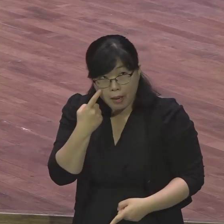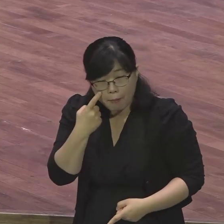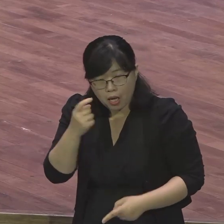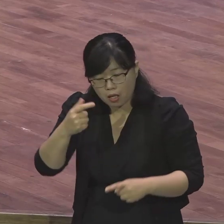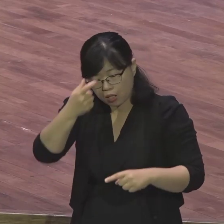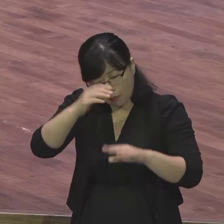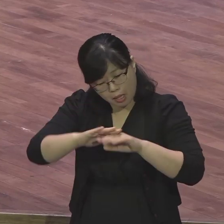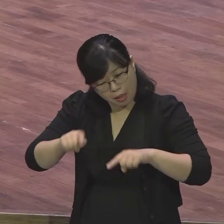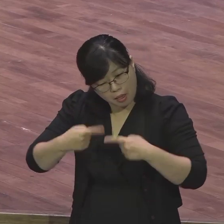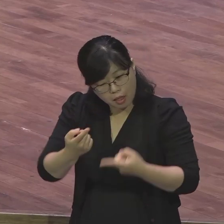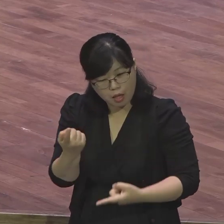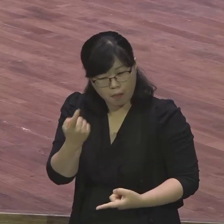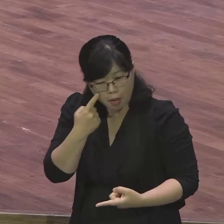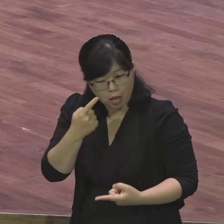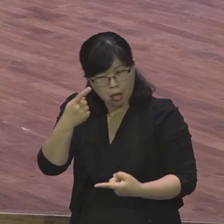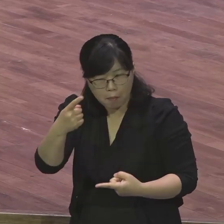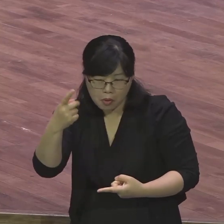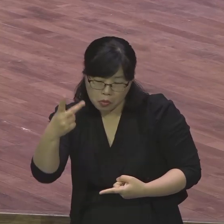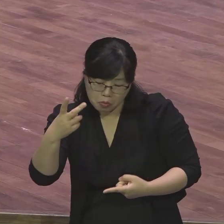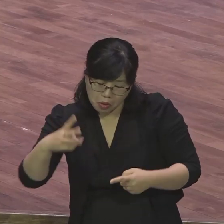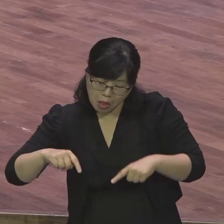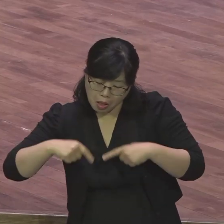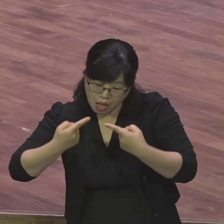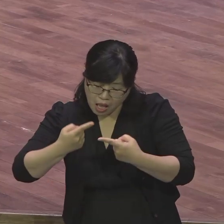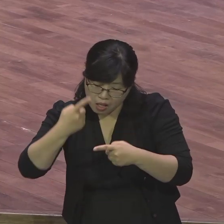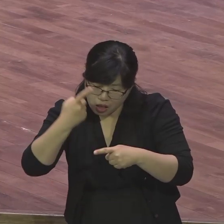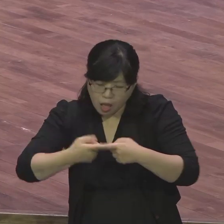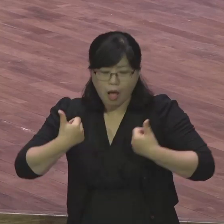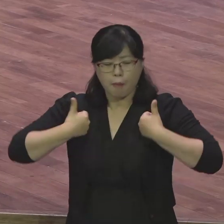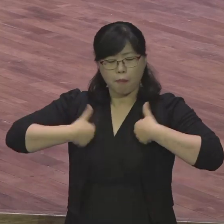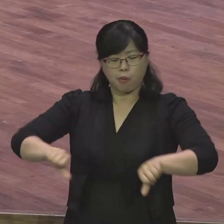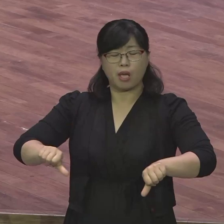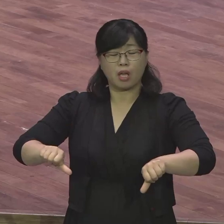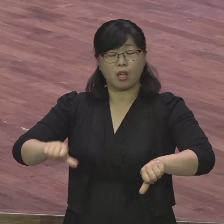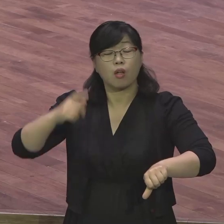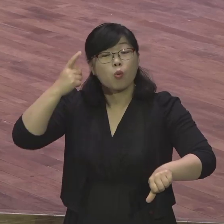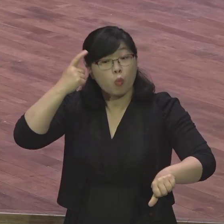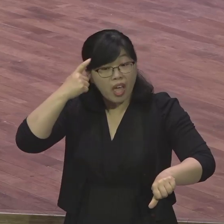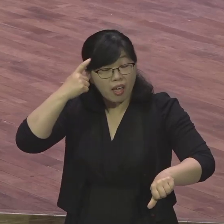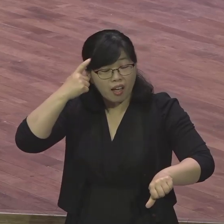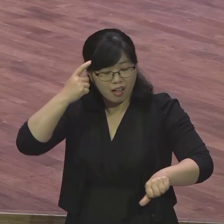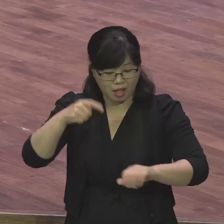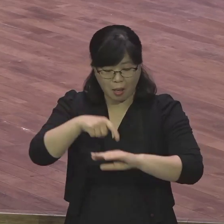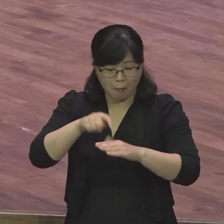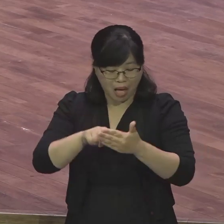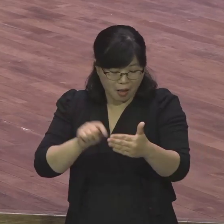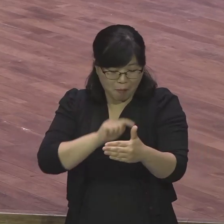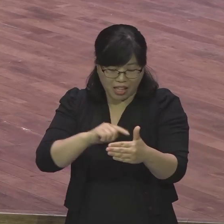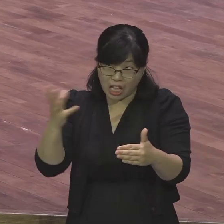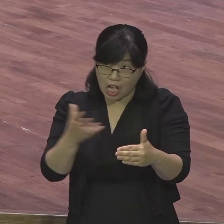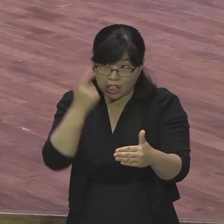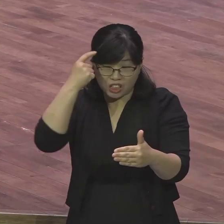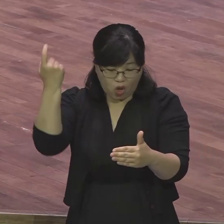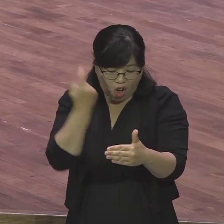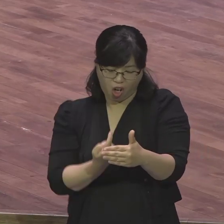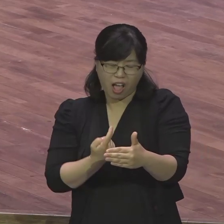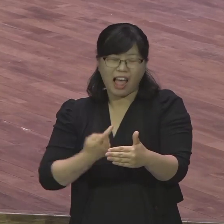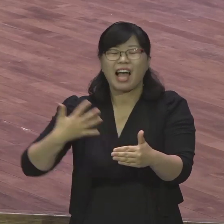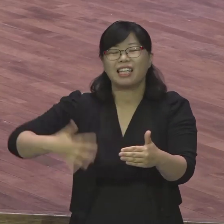교회를 수년, 수십년 동안 지속적으로 다닌다. 그 사람은 그리스도 영이 있는 사람이에요. 아무리 신앙이 없어